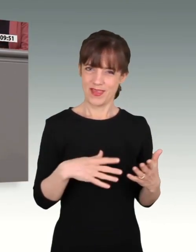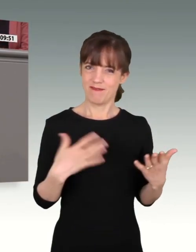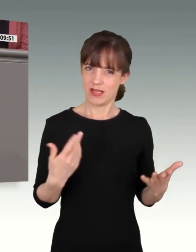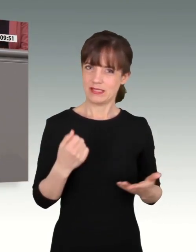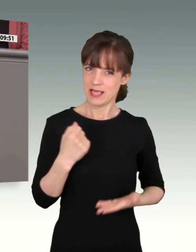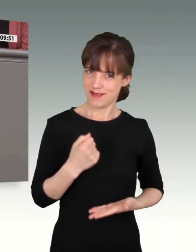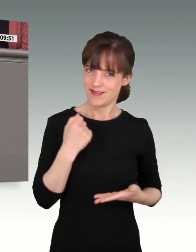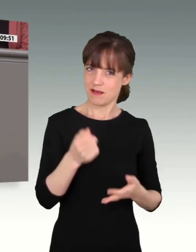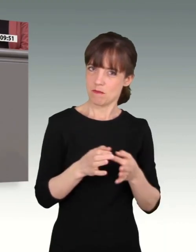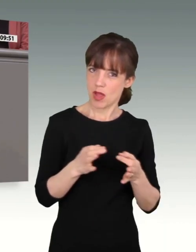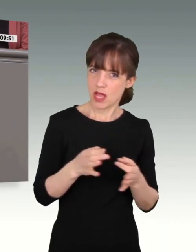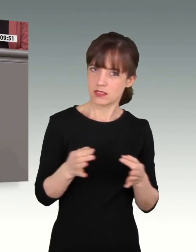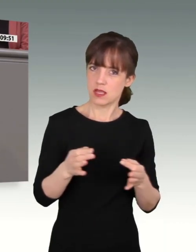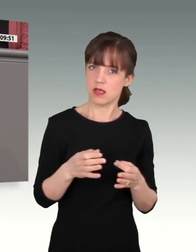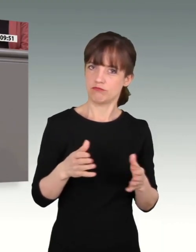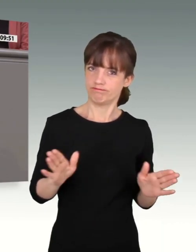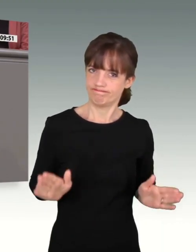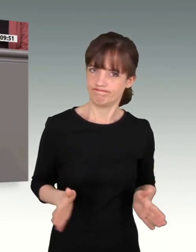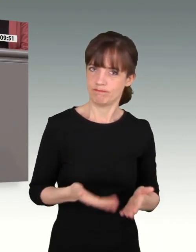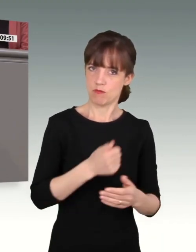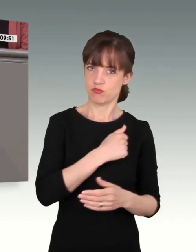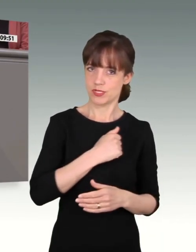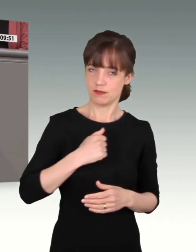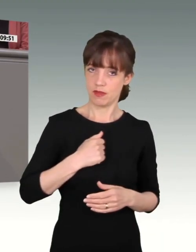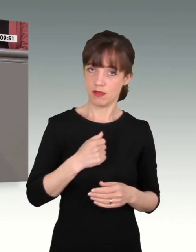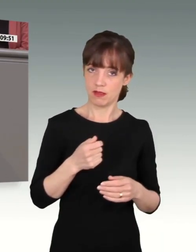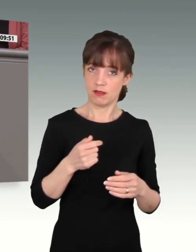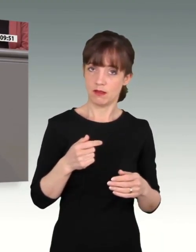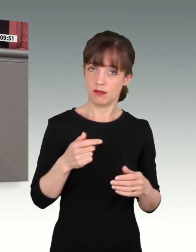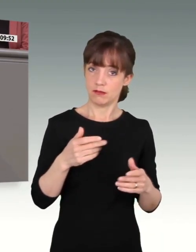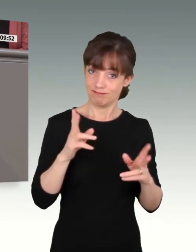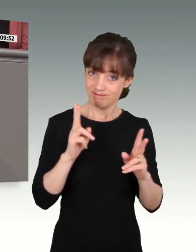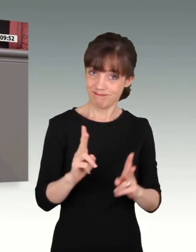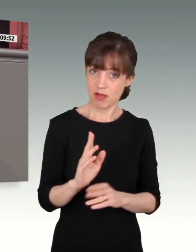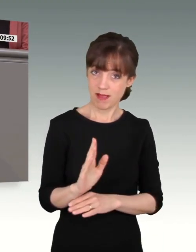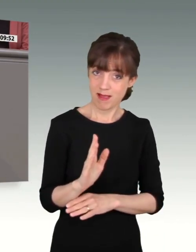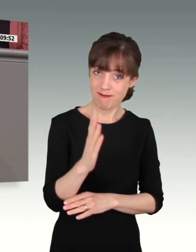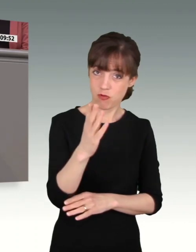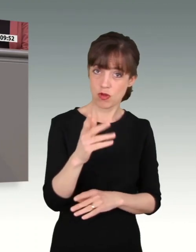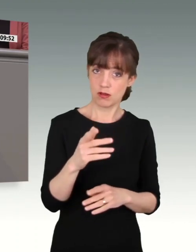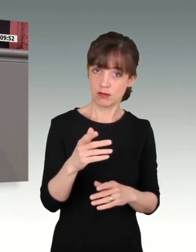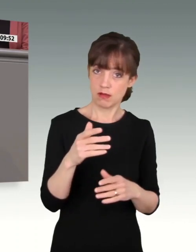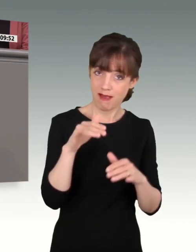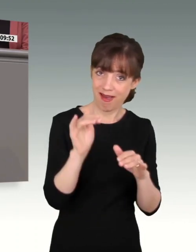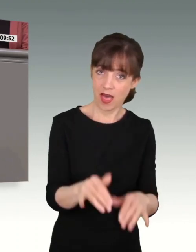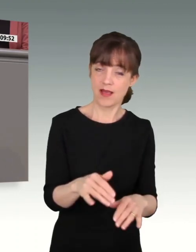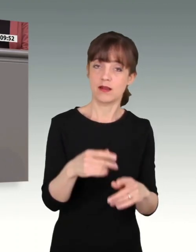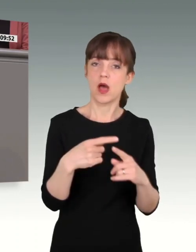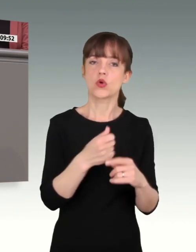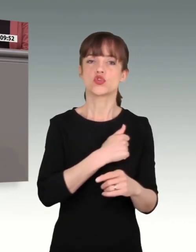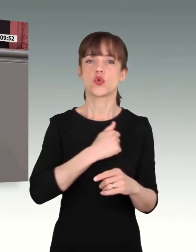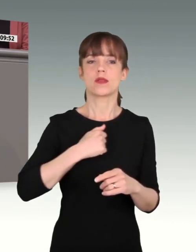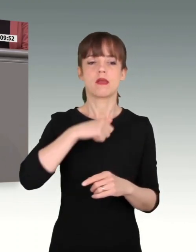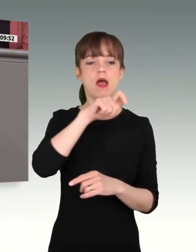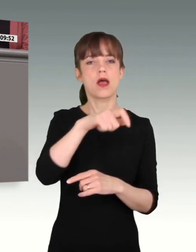gebrachten Maßnahmen zur Ertüchtigung unserer Bundeswehr tatsächlich und ganz besonders in der Wahrnehmung der Soldatinnen und